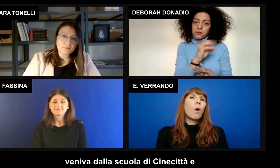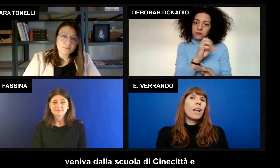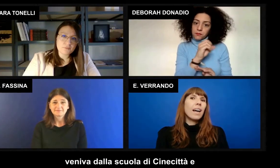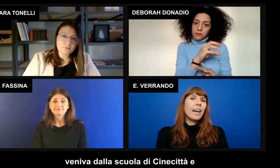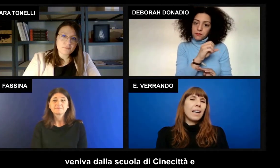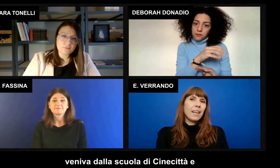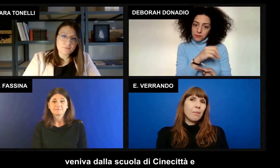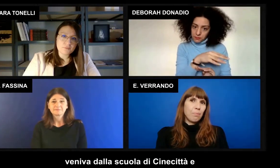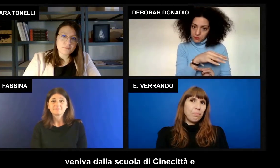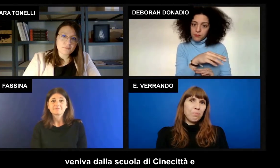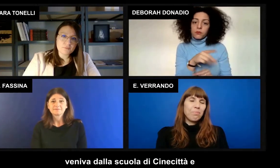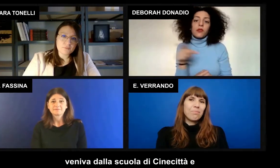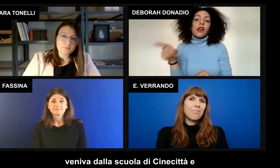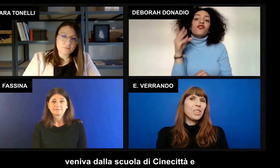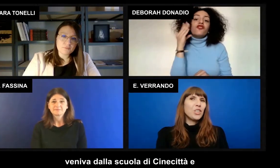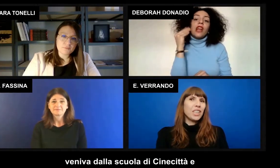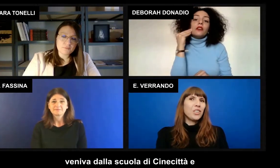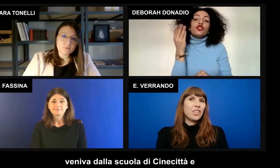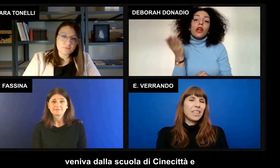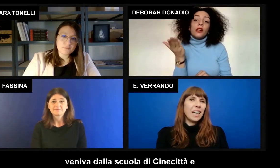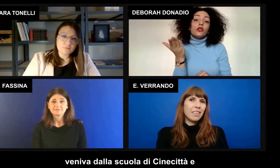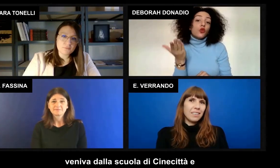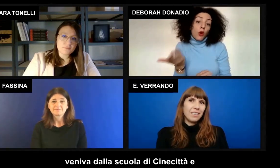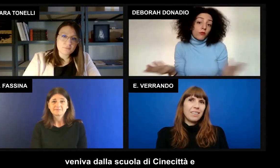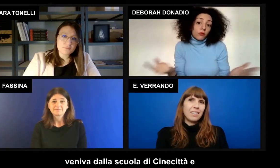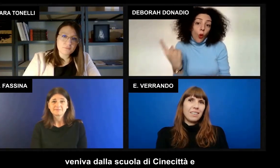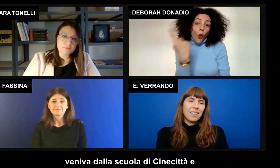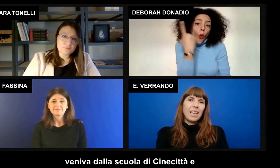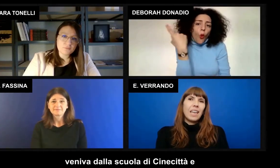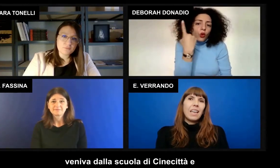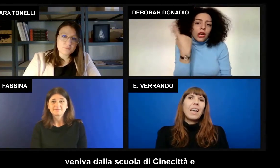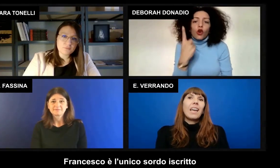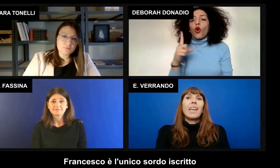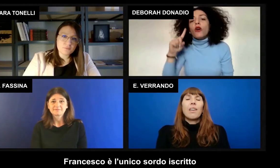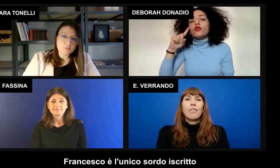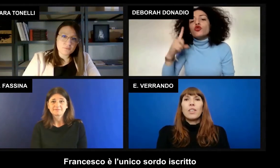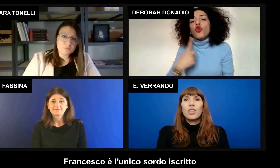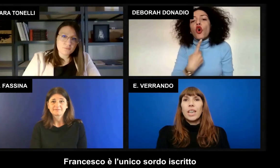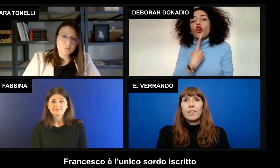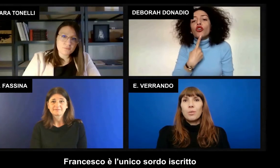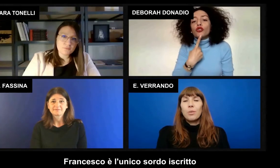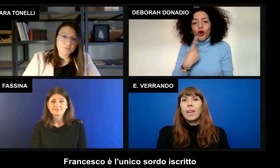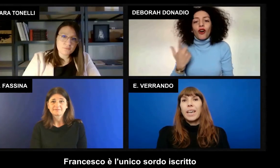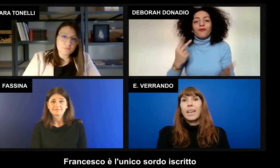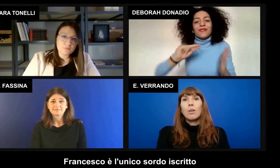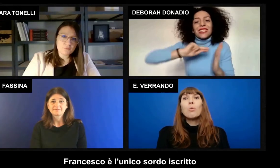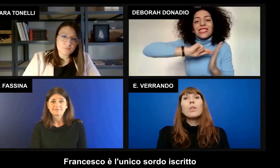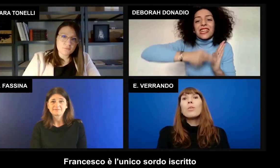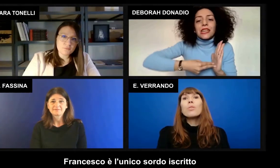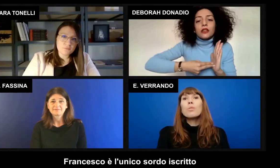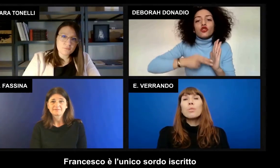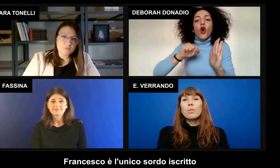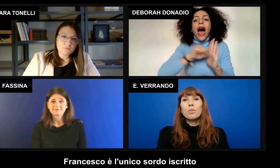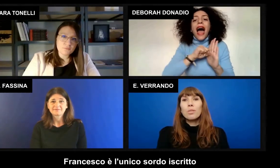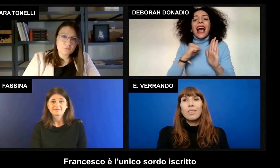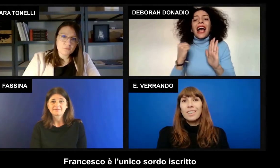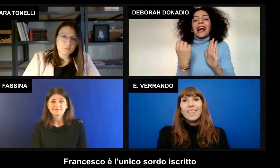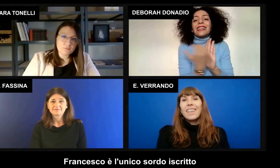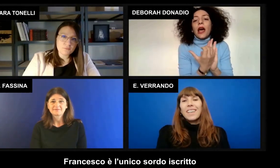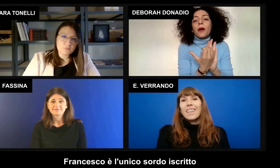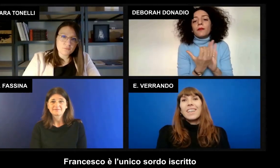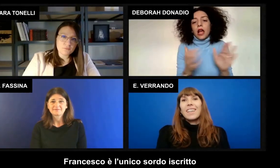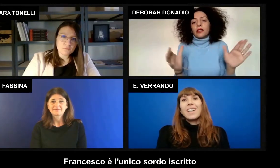scuola di Cinecittà e Francesco è l'unico sordo